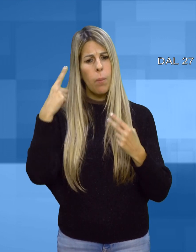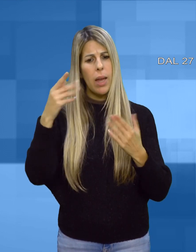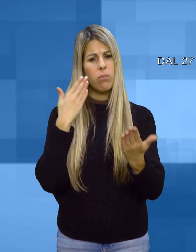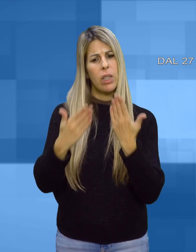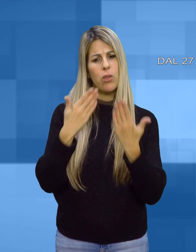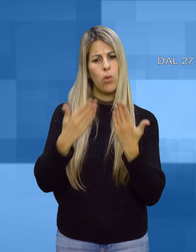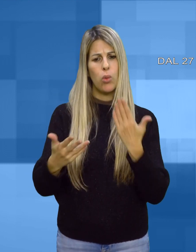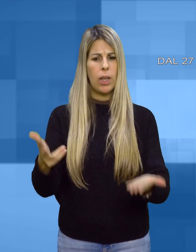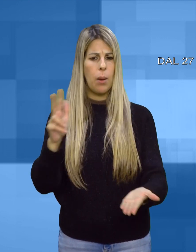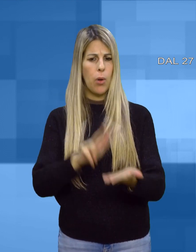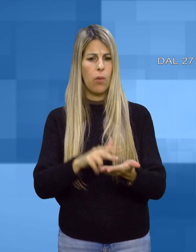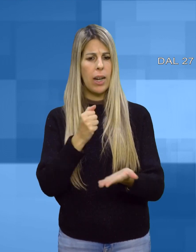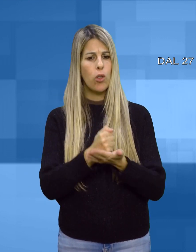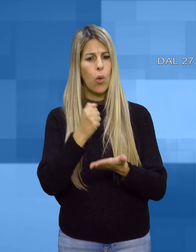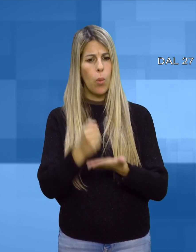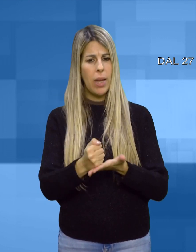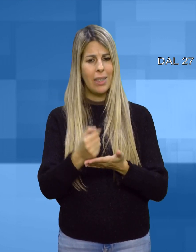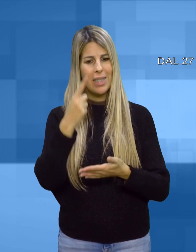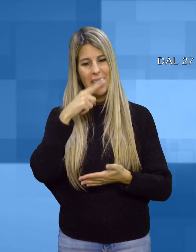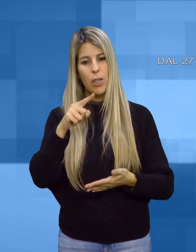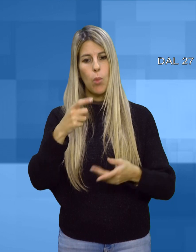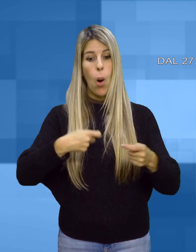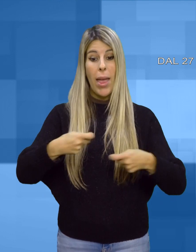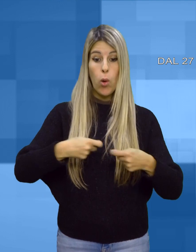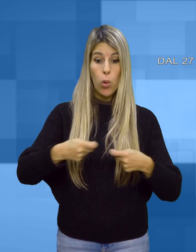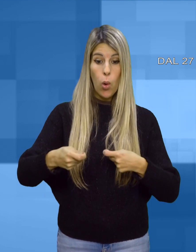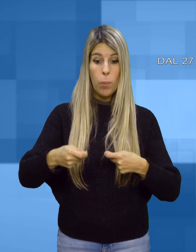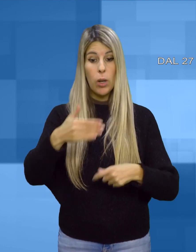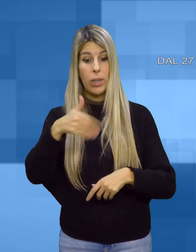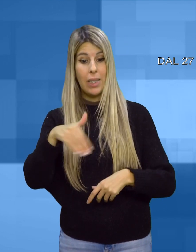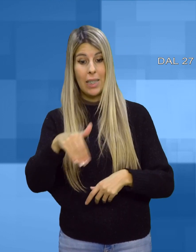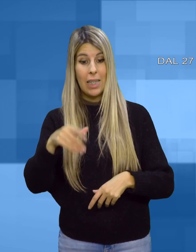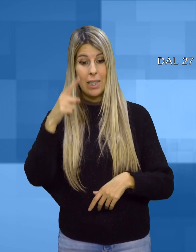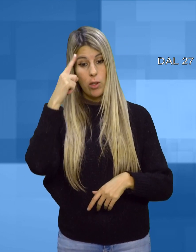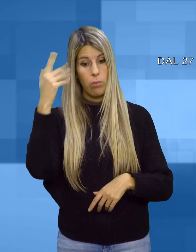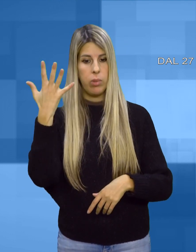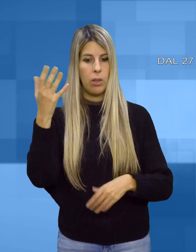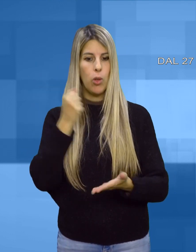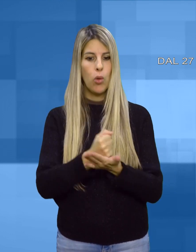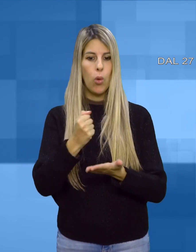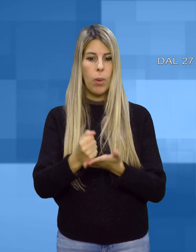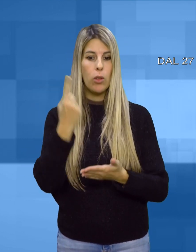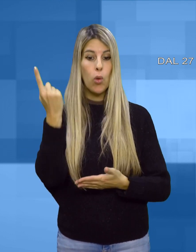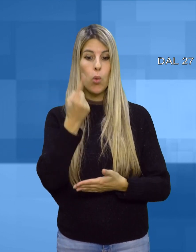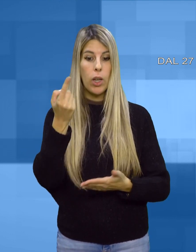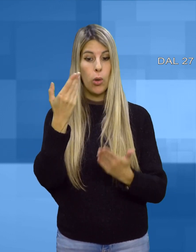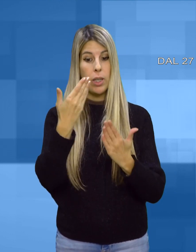gli assessori hanno presentato in Consiglio ciascuno per la propria parte di competenze e a fine mese l